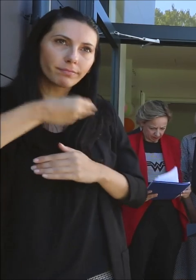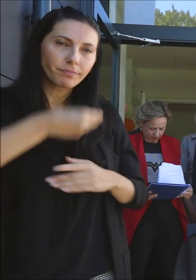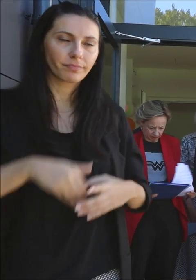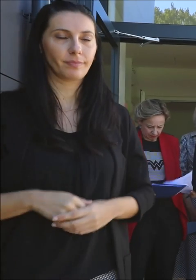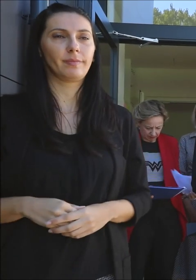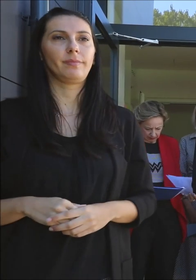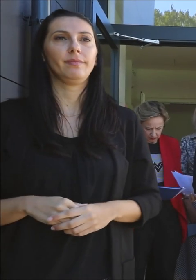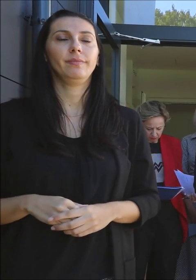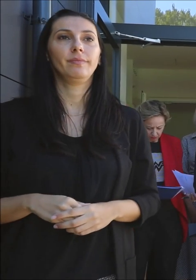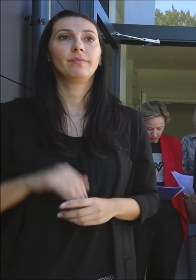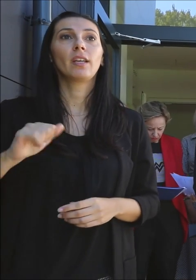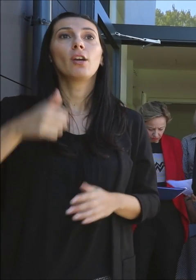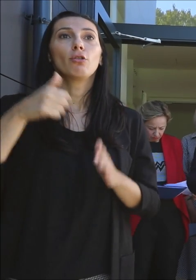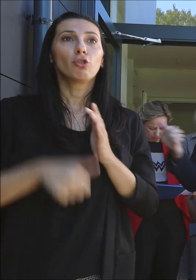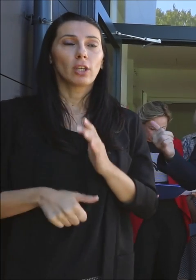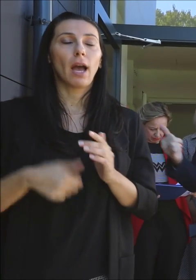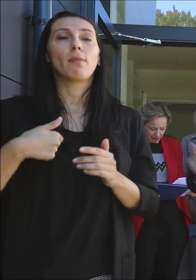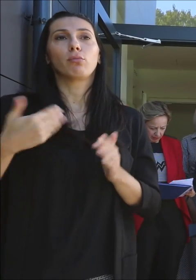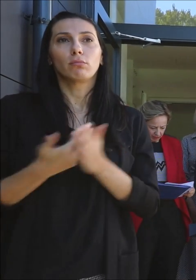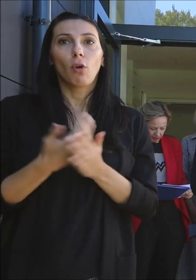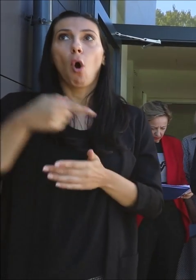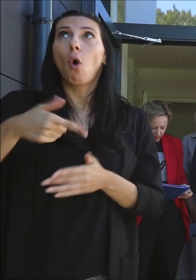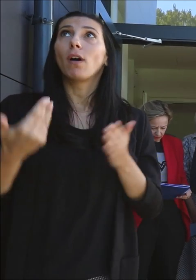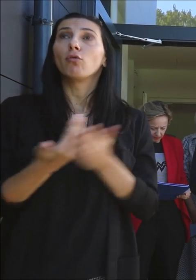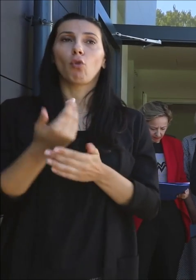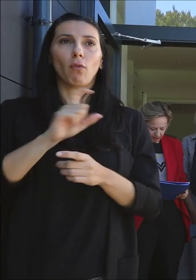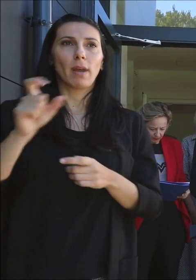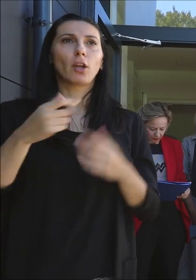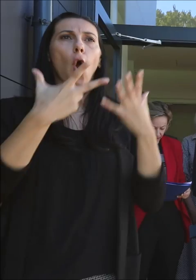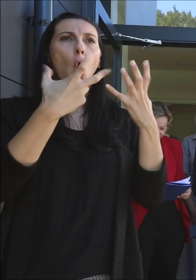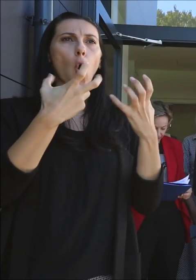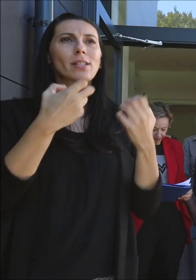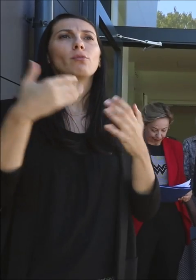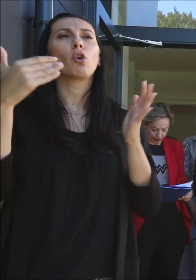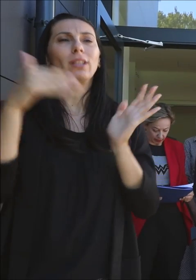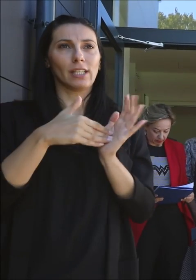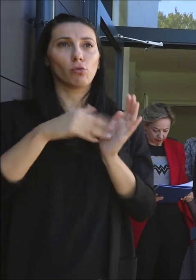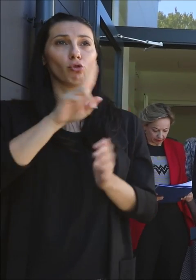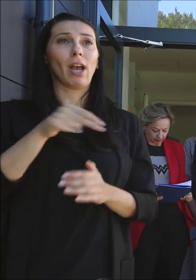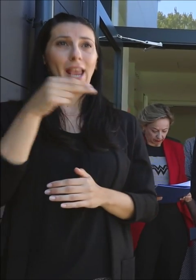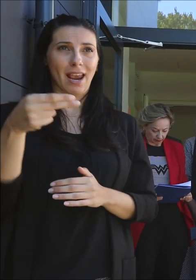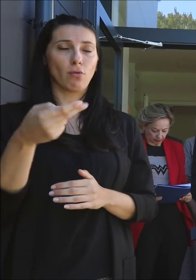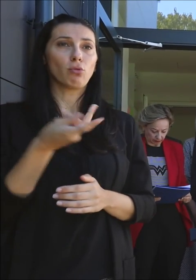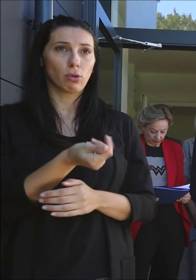još jednom bih rekao, znači ovaj objekt nov je koštao 800 tisuća evra, od prilike